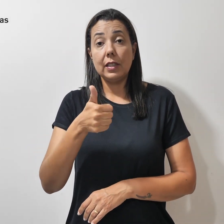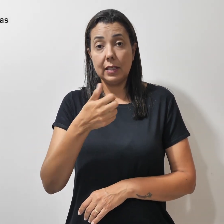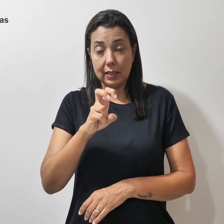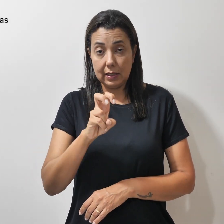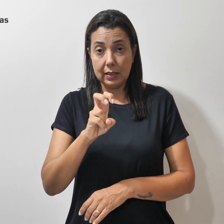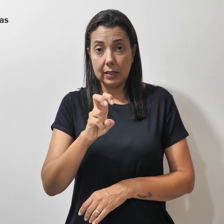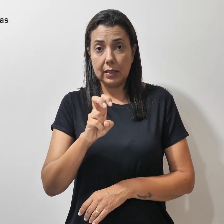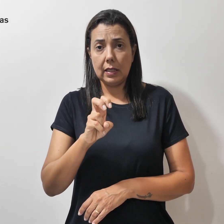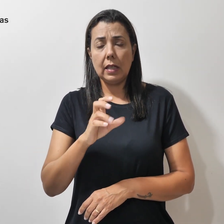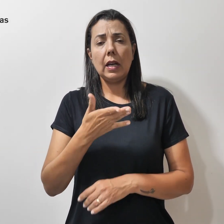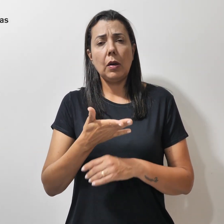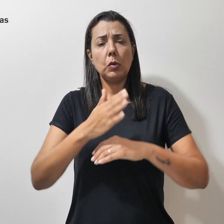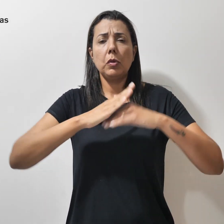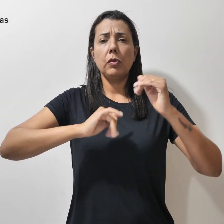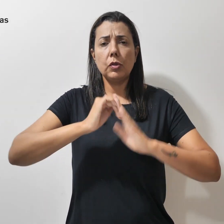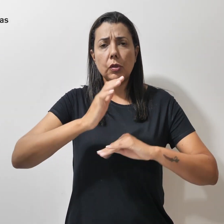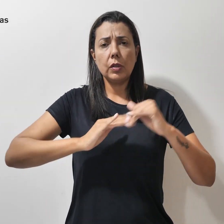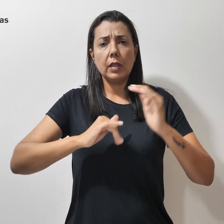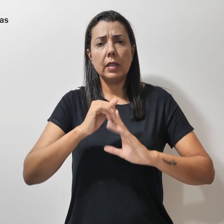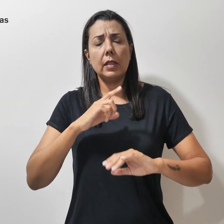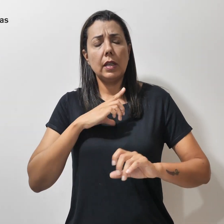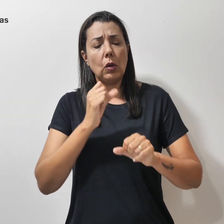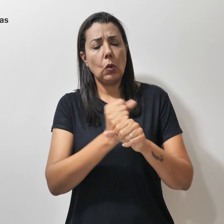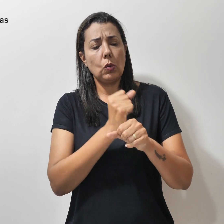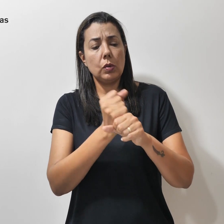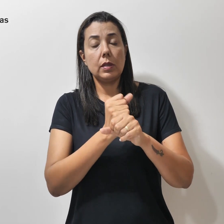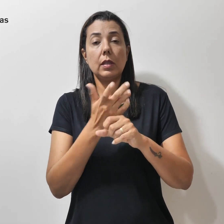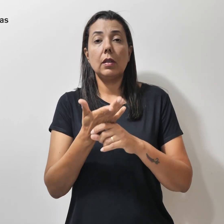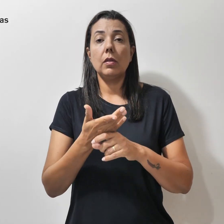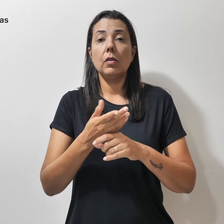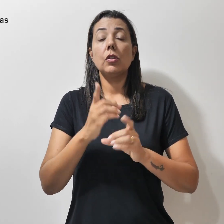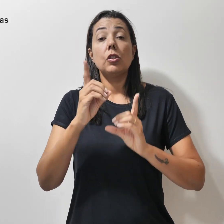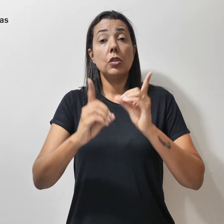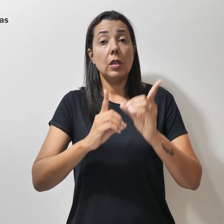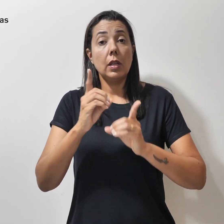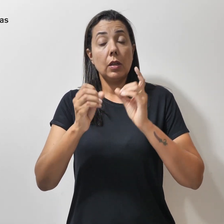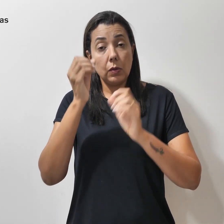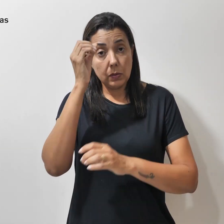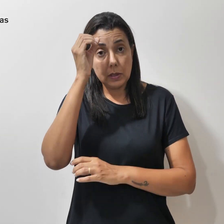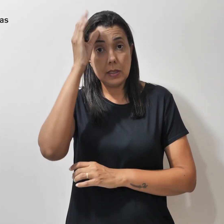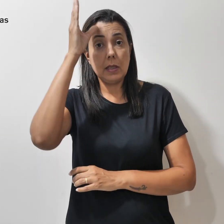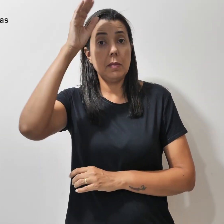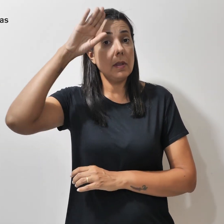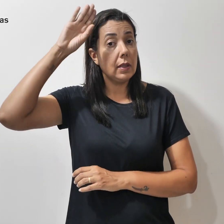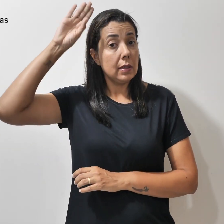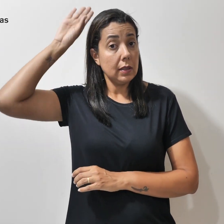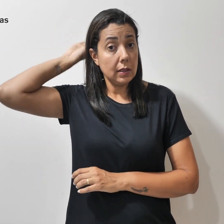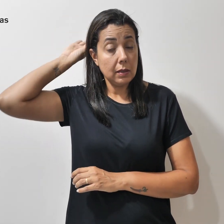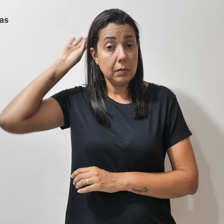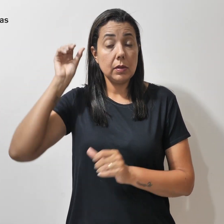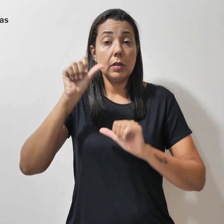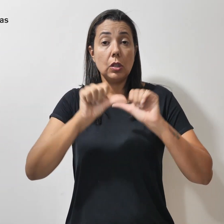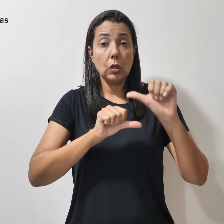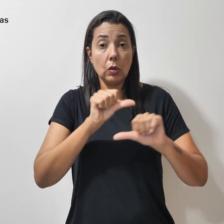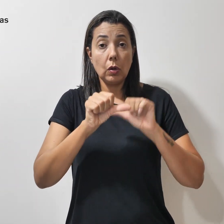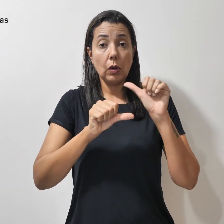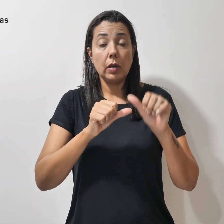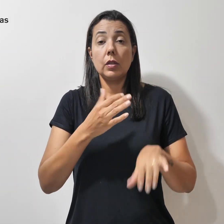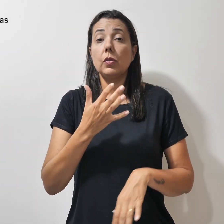passado por momentos de construção dialética, conhecimentos acadêmicos e troca de saberes durante